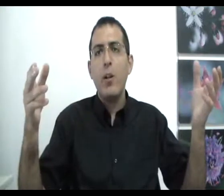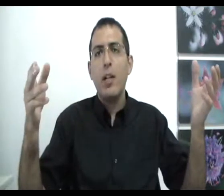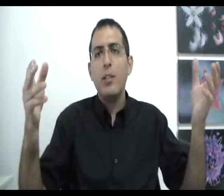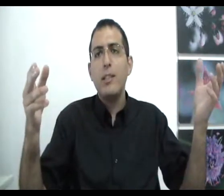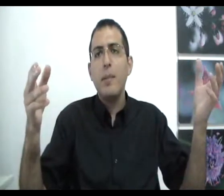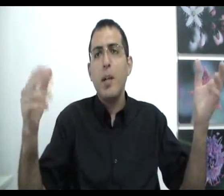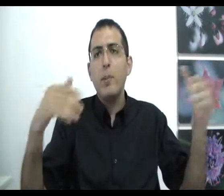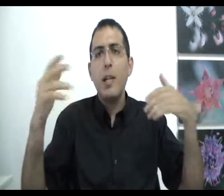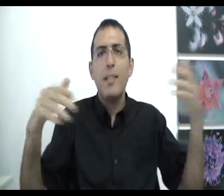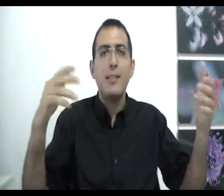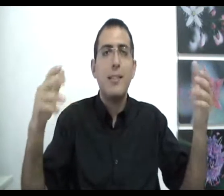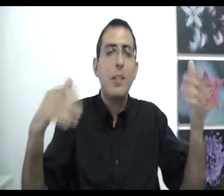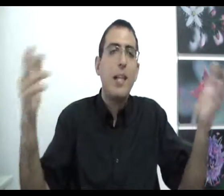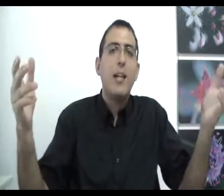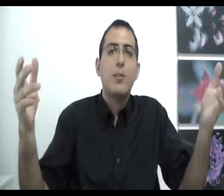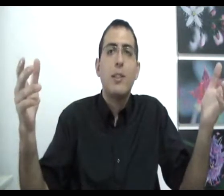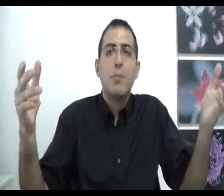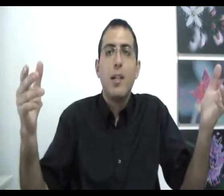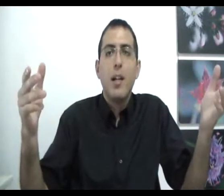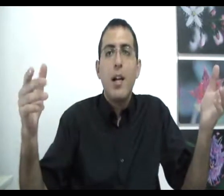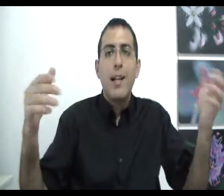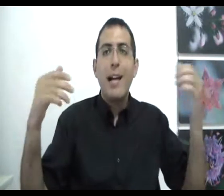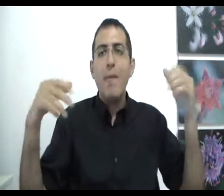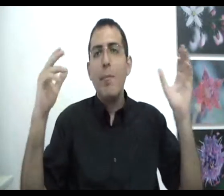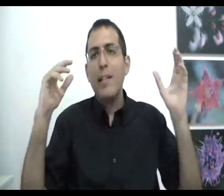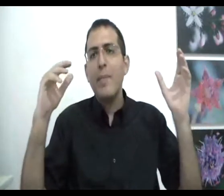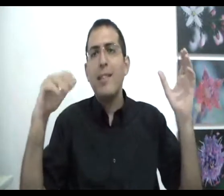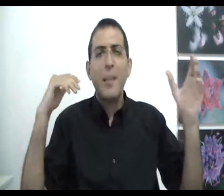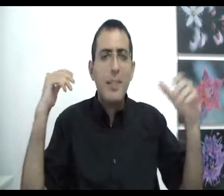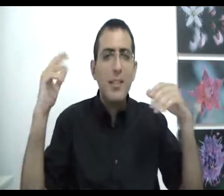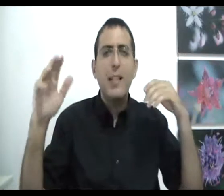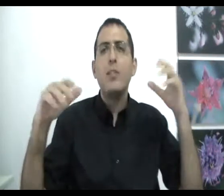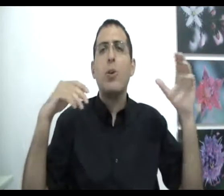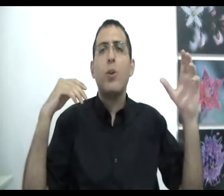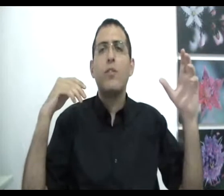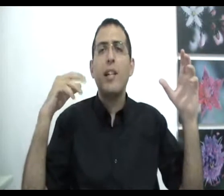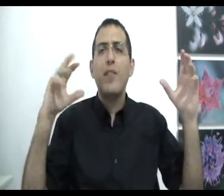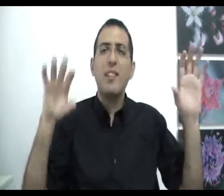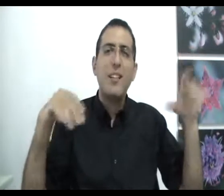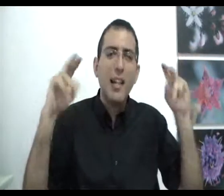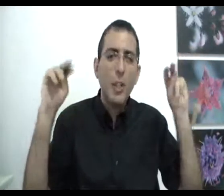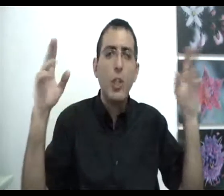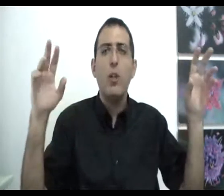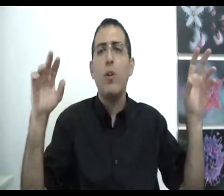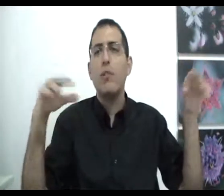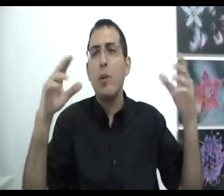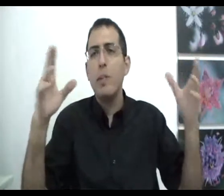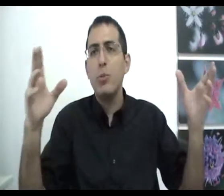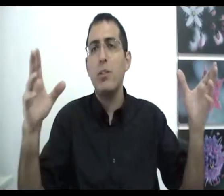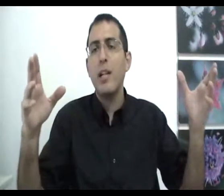רצון עצמי לא משנה מה אתה עושה זה תמיד יהיה לך רצון עצמי גם אם בן אדם יעשה מדיטציות וייבטל את העני שלו וכל מיני שיטויות כאלה